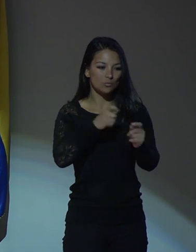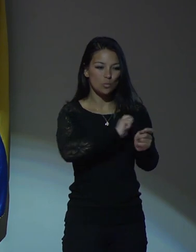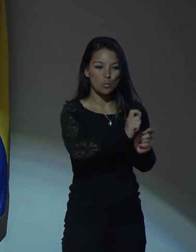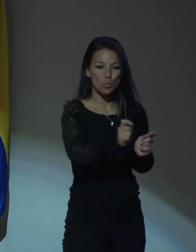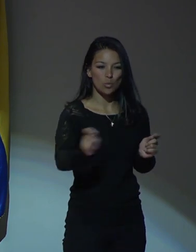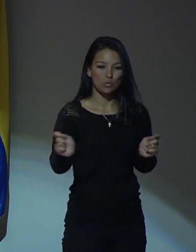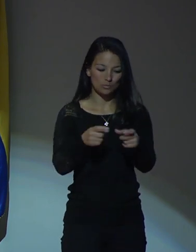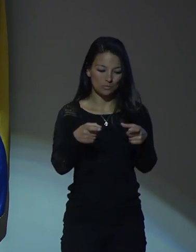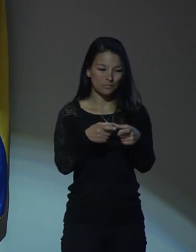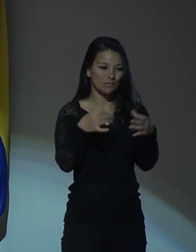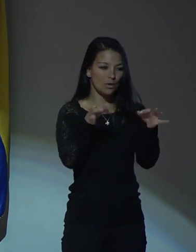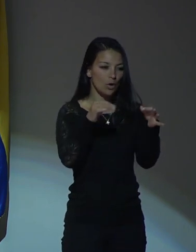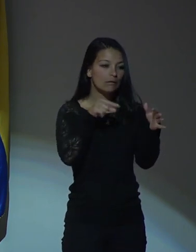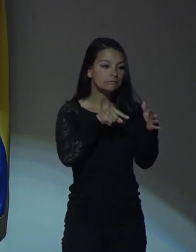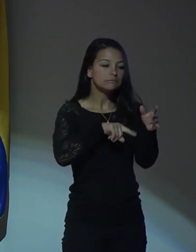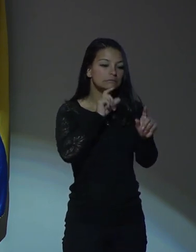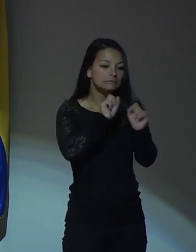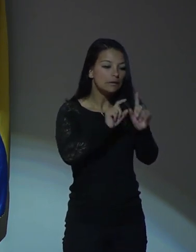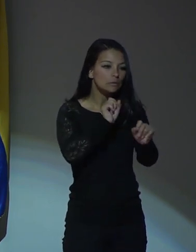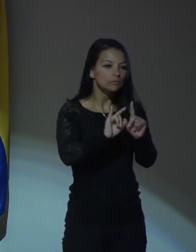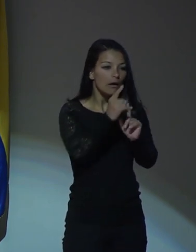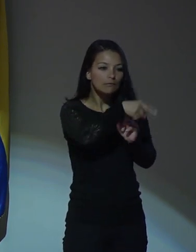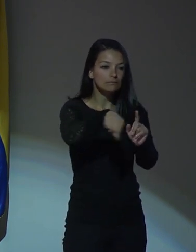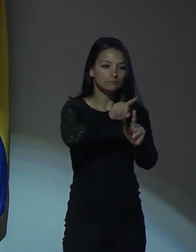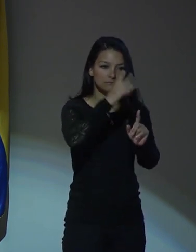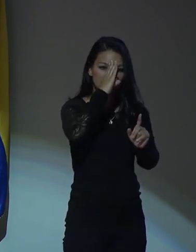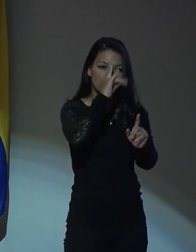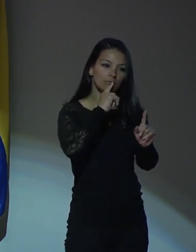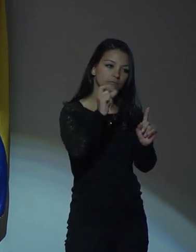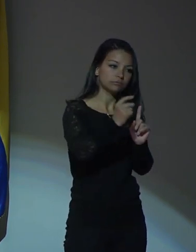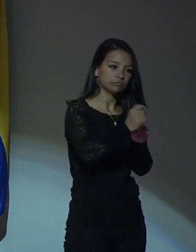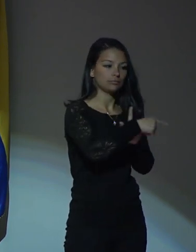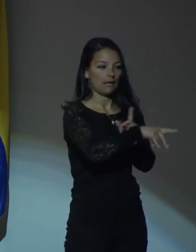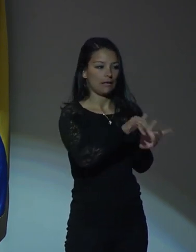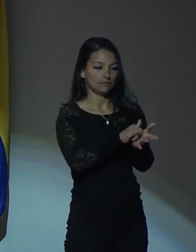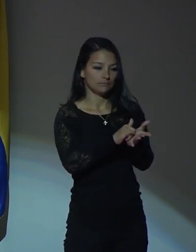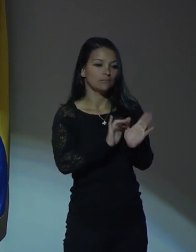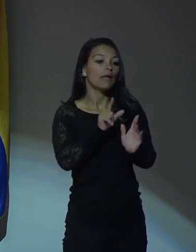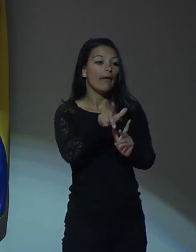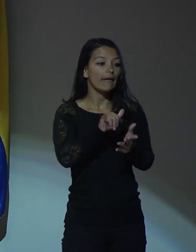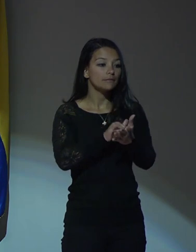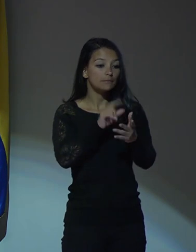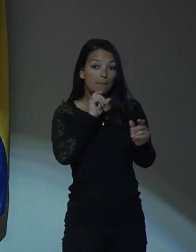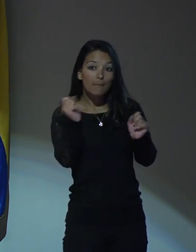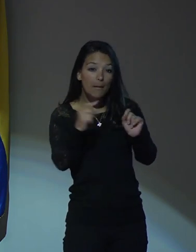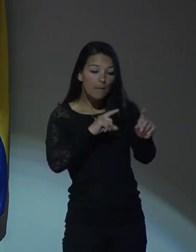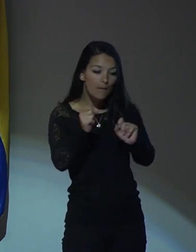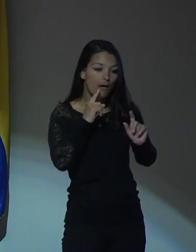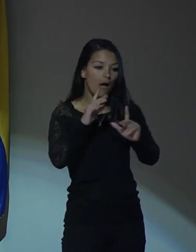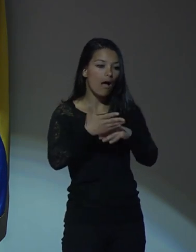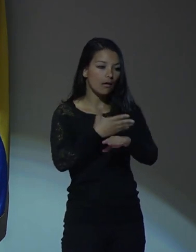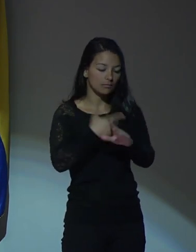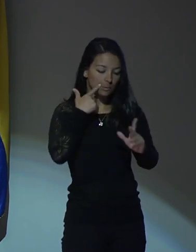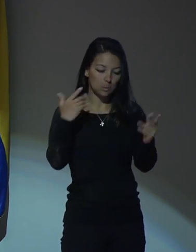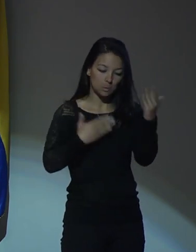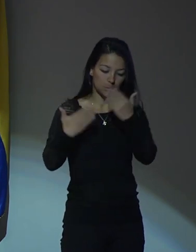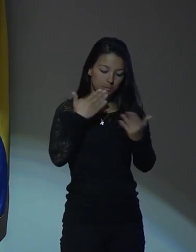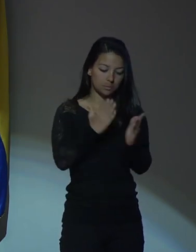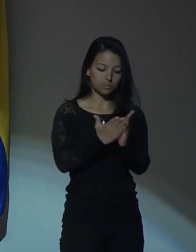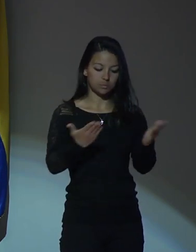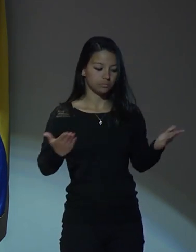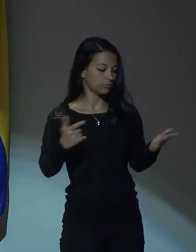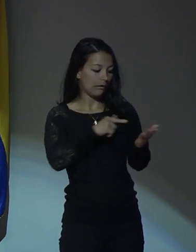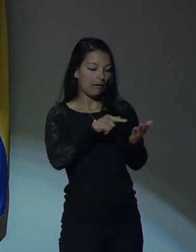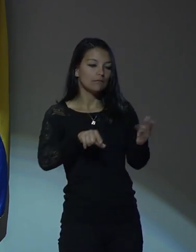recolectarán las preguntas que surjan por la conferencia. Estas preguntas serán analizadas y agrupadas para que alguna de